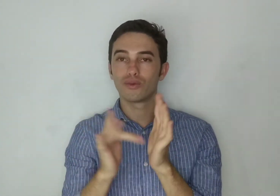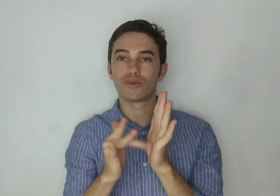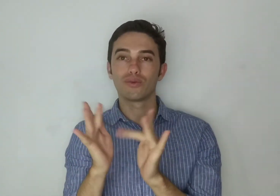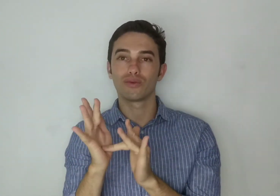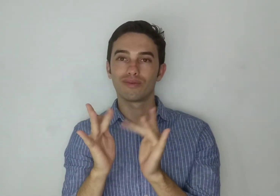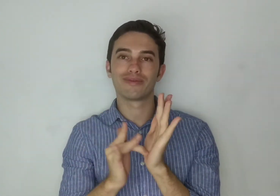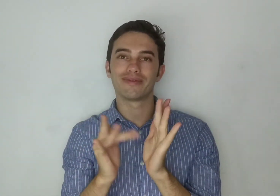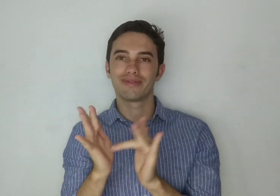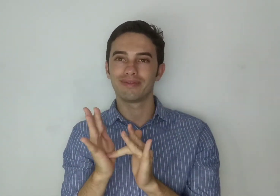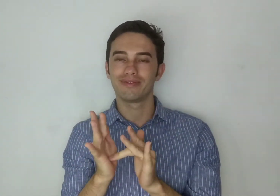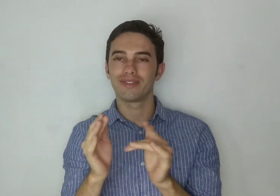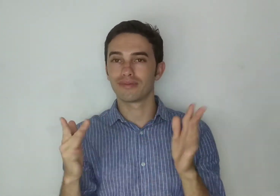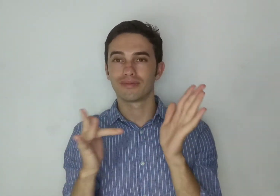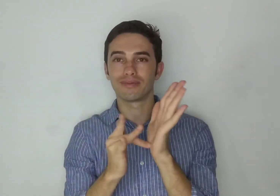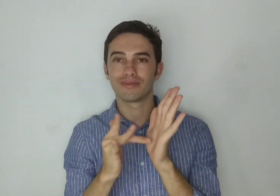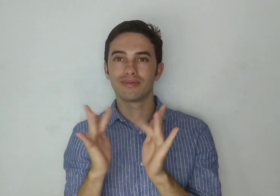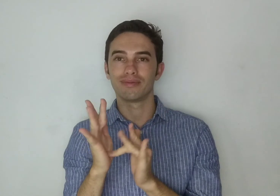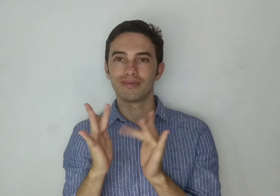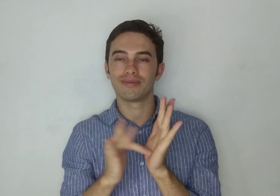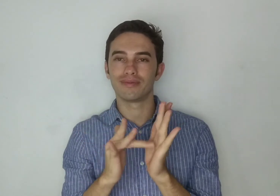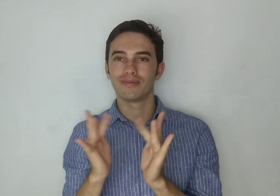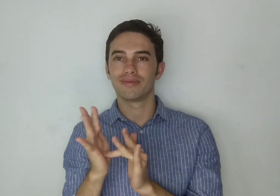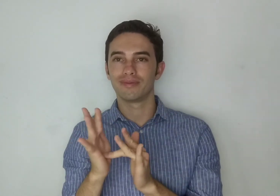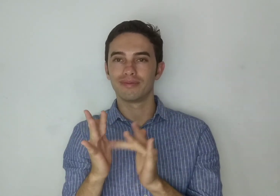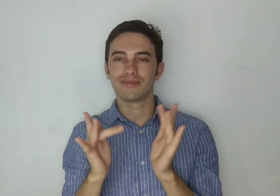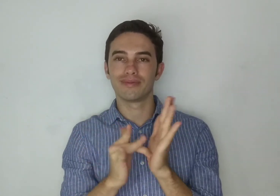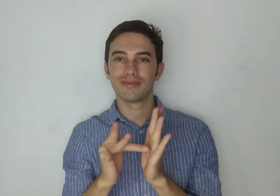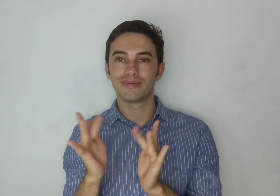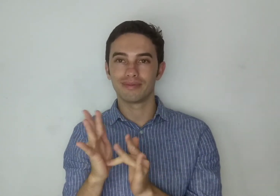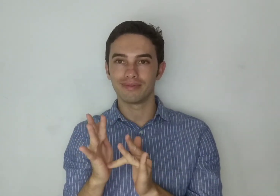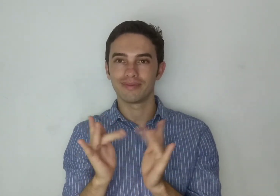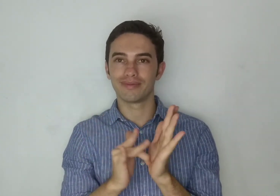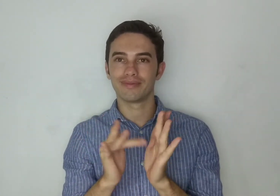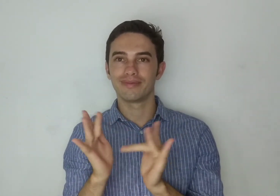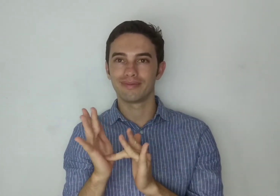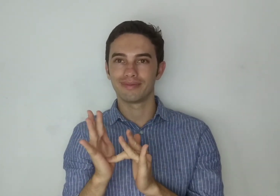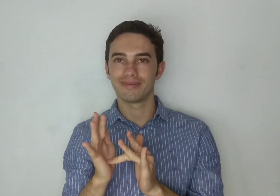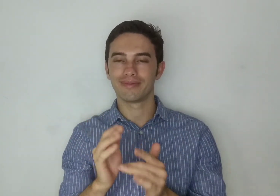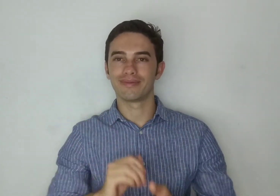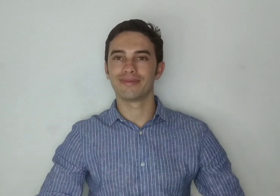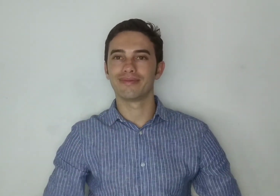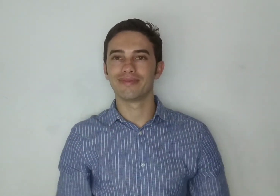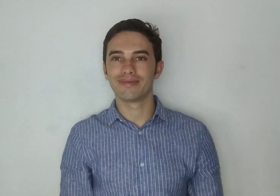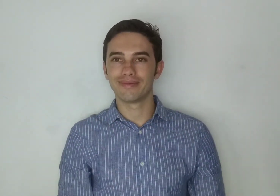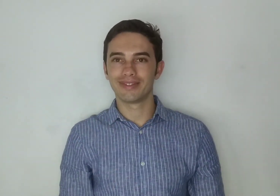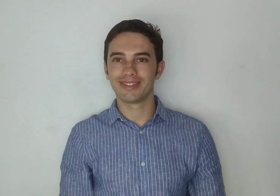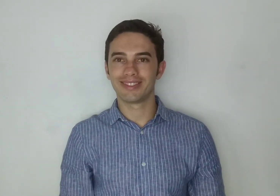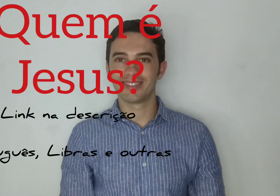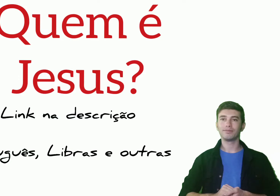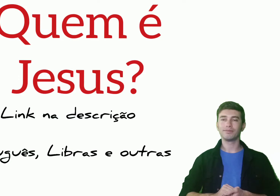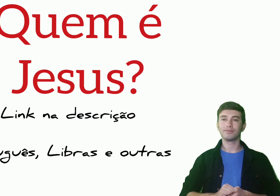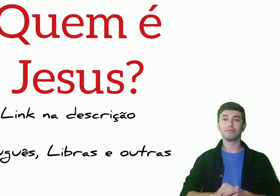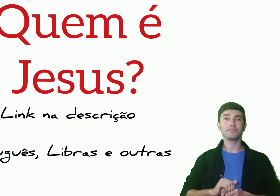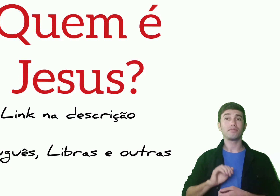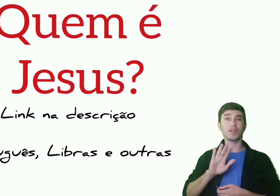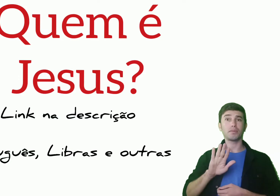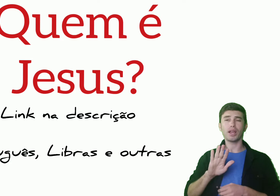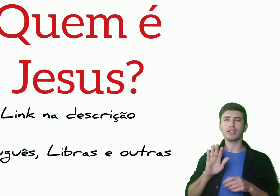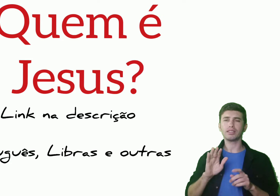na mão, na palma da mão. E esses furos acabaram, então, se tornando a referência do sinal de Jesus. Mas, afinal, quem